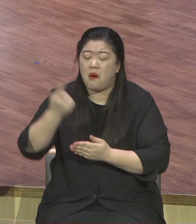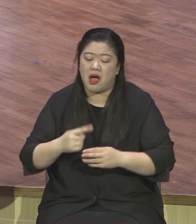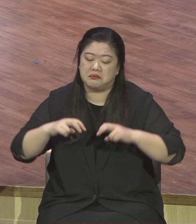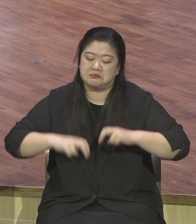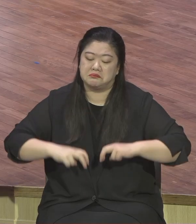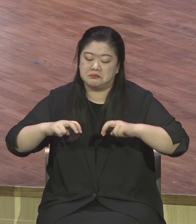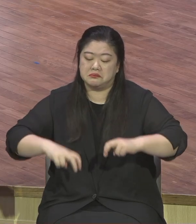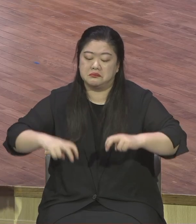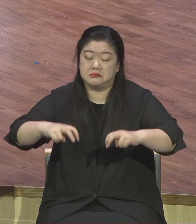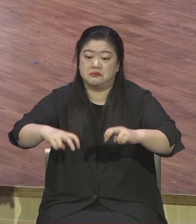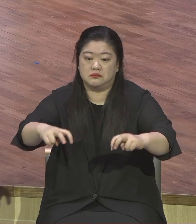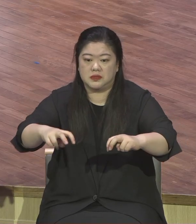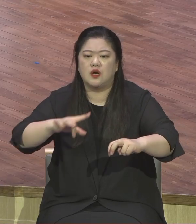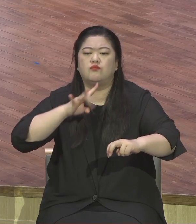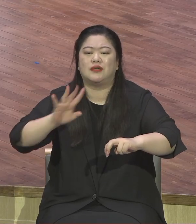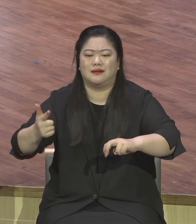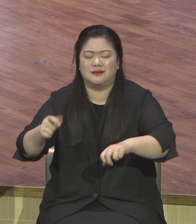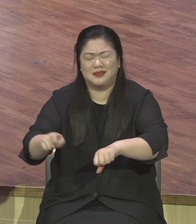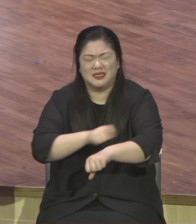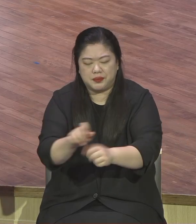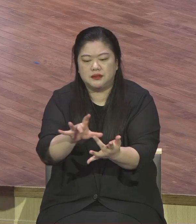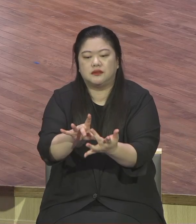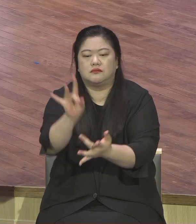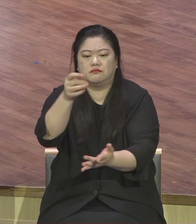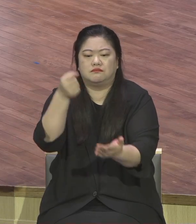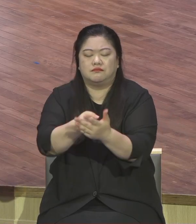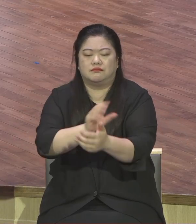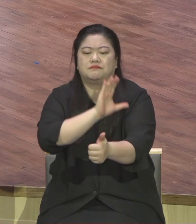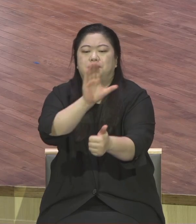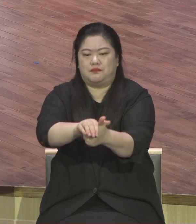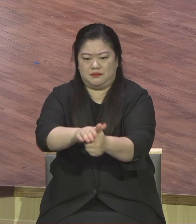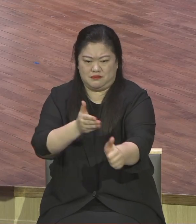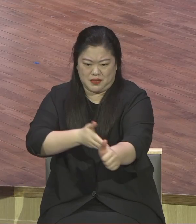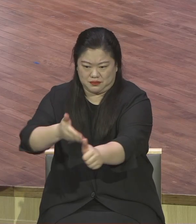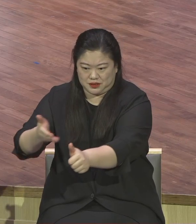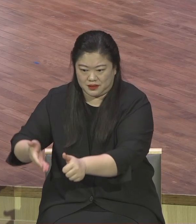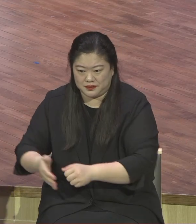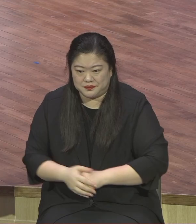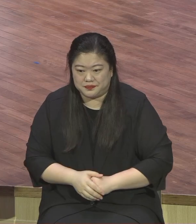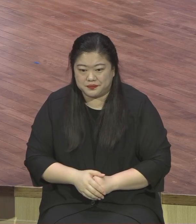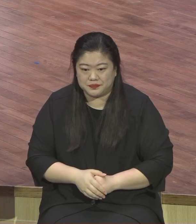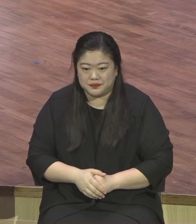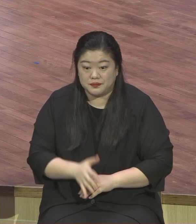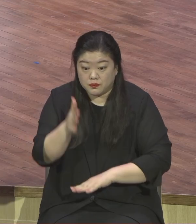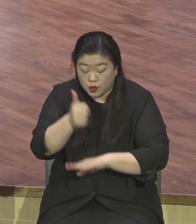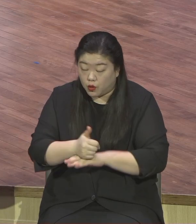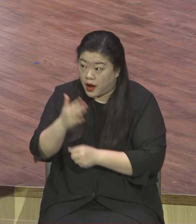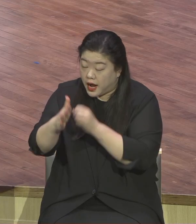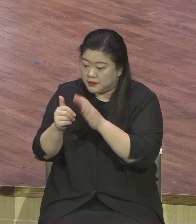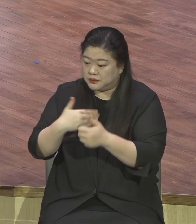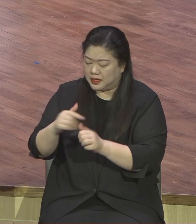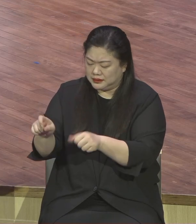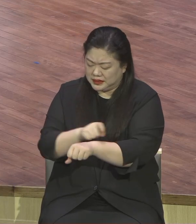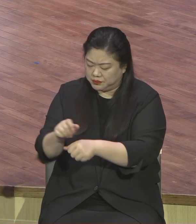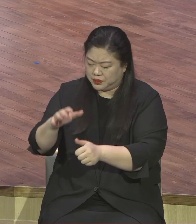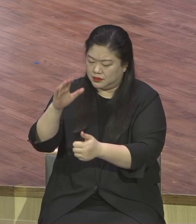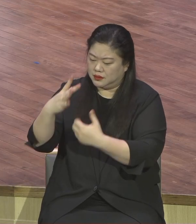되길 바랍니다. 그래서 영원한 생명을 얻는 인생 최고의 시간표가 되기를 주의하며